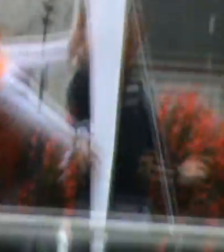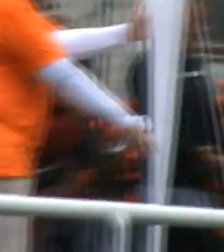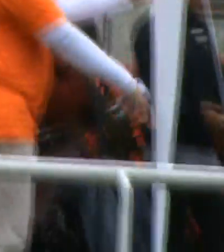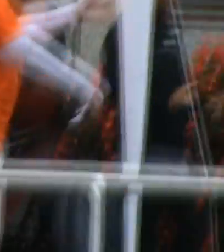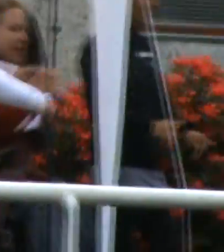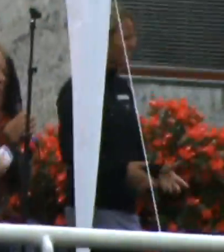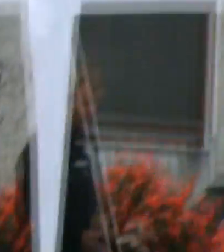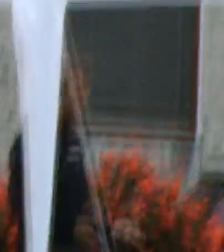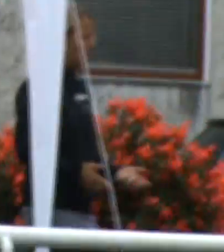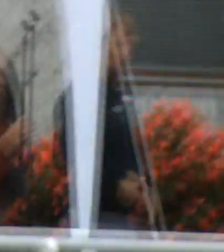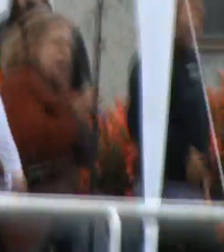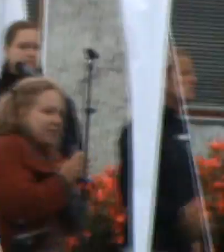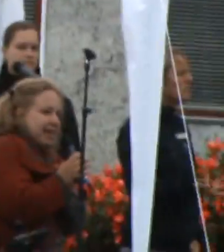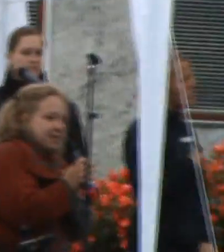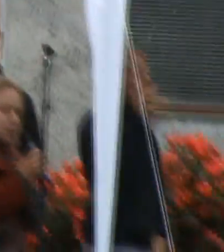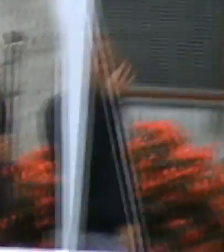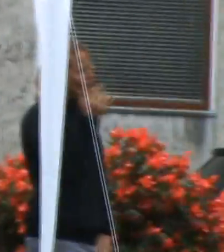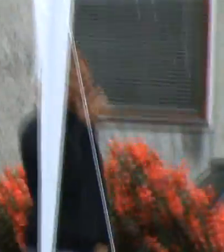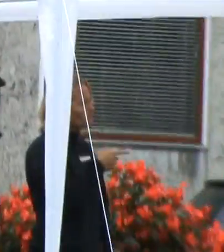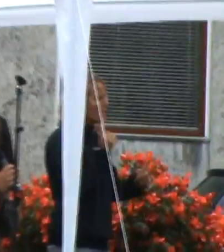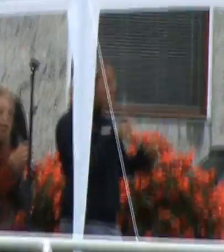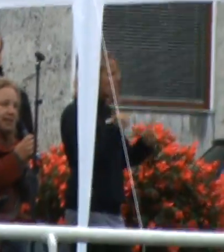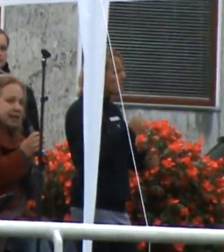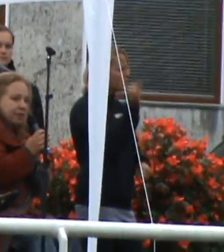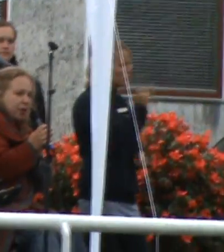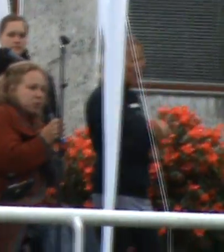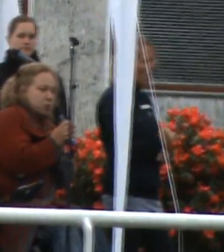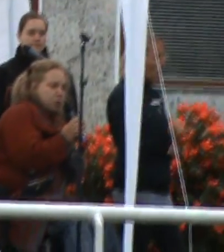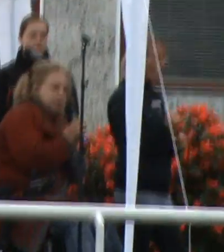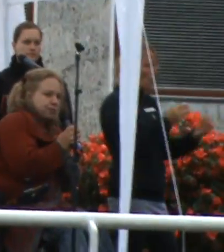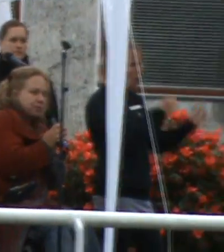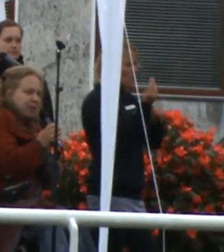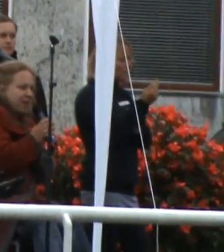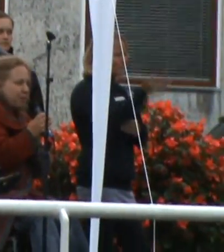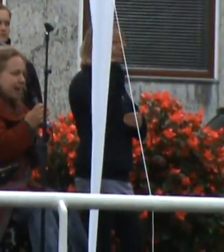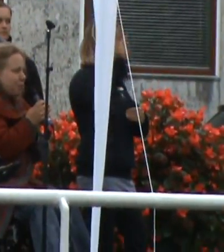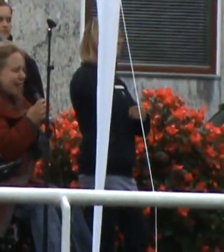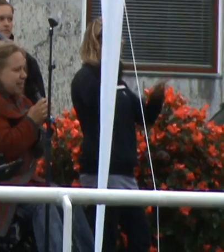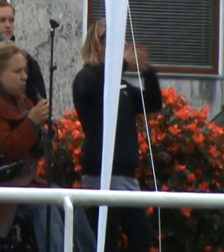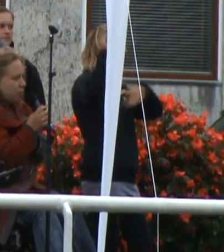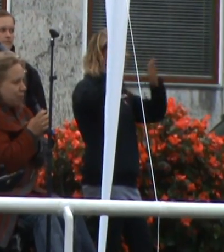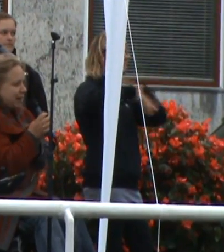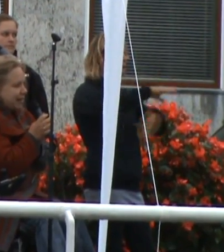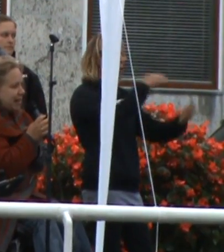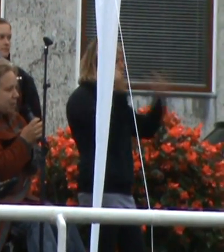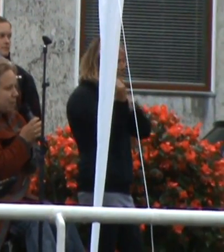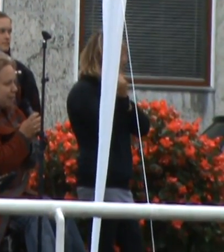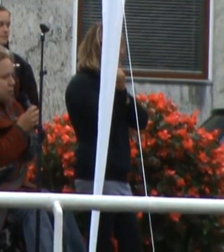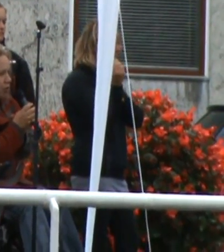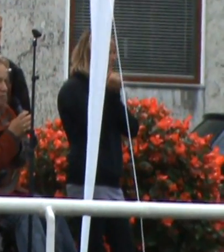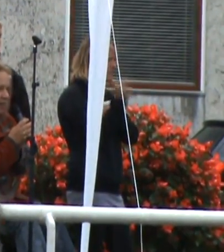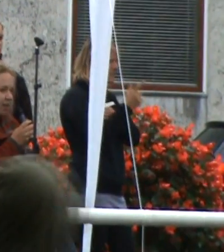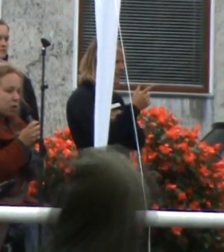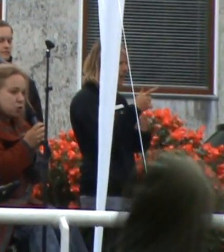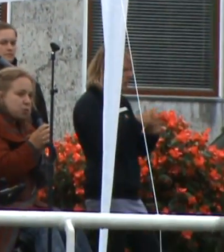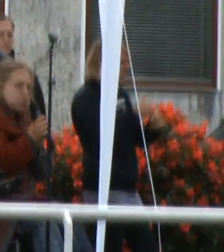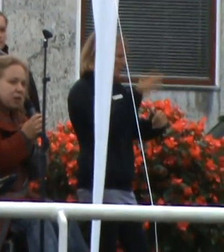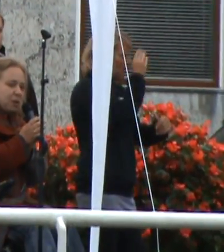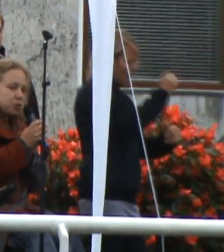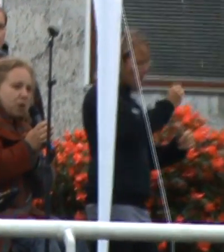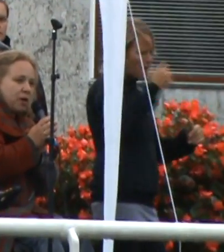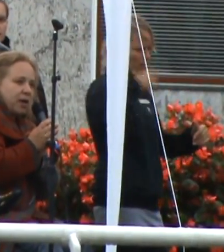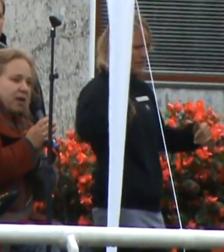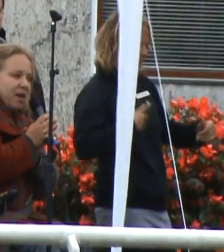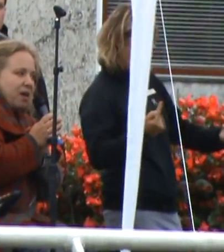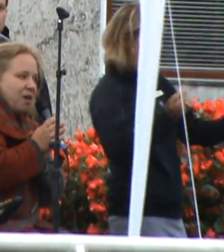Så prøver jeg lige at tænke tilbage på, hvordan det nu var, at havde seksualundervisning i folkeskolen. Hvordan nu var det nu med det der med, at mand møder kvinde og sød